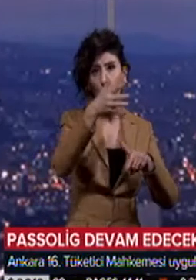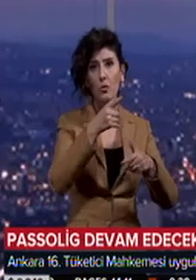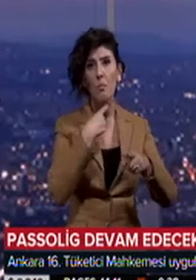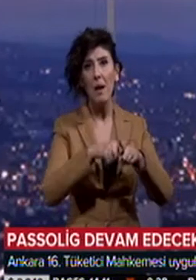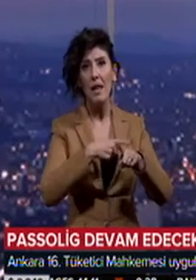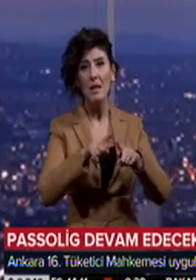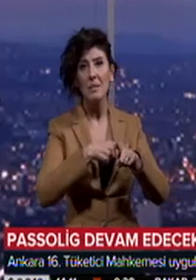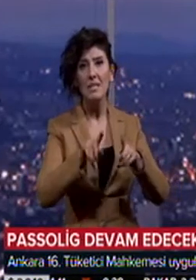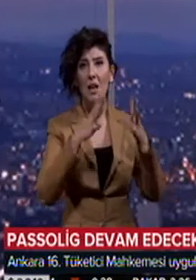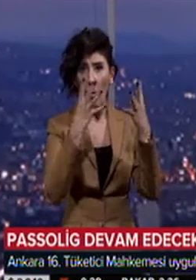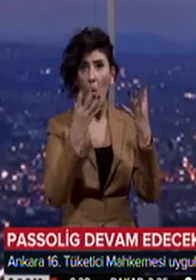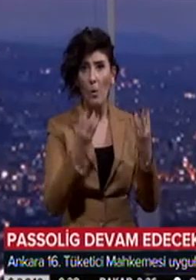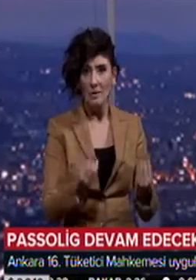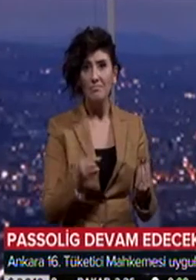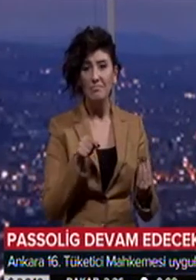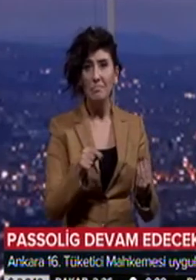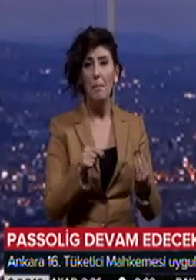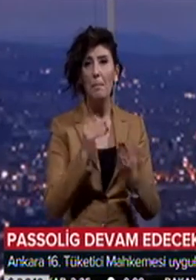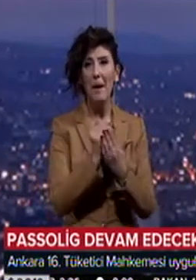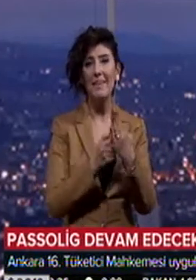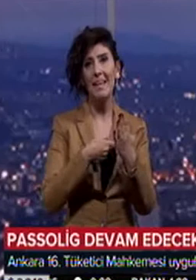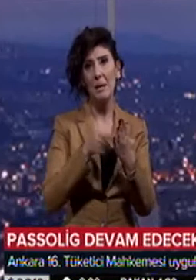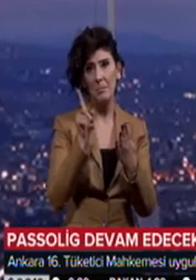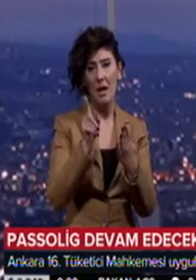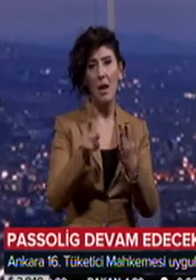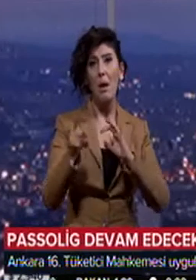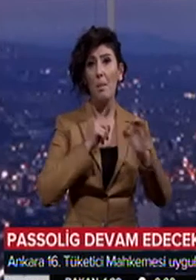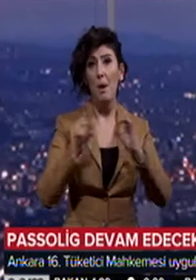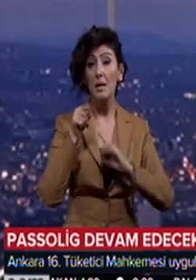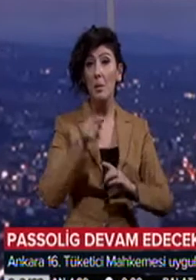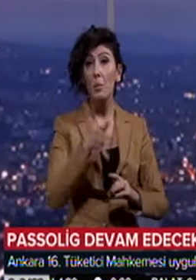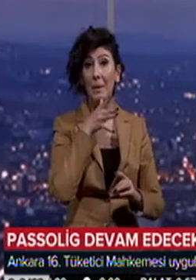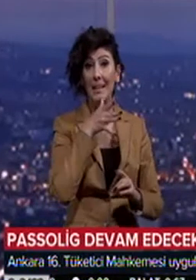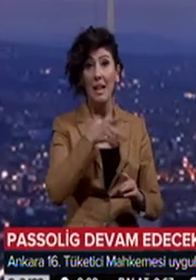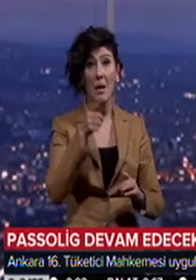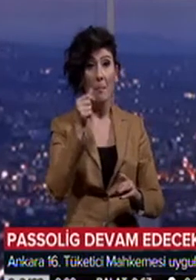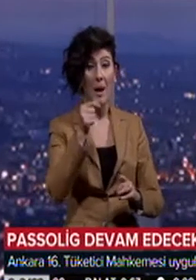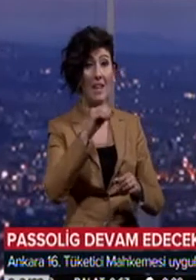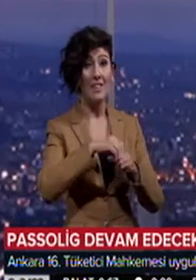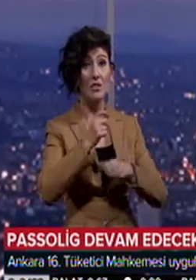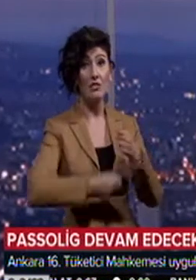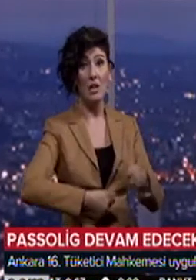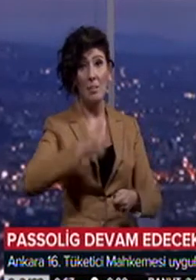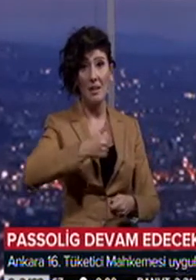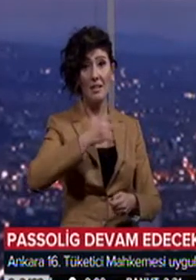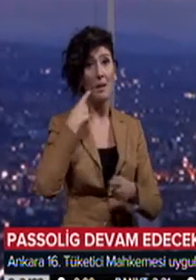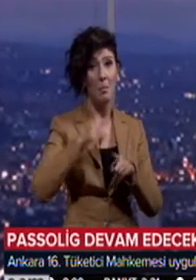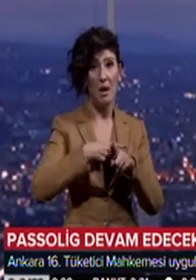paylaşılmasına olanak sağlayan maddeyi iptal etti. Mahkeme bu bilgilerin Maliye ve İçişleri Bakanlığı ile